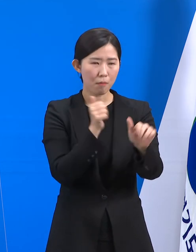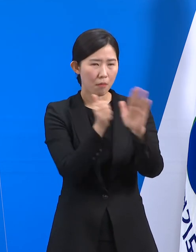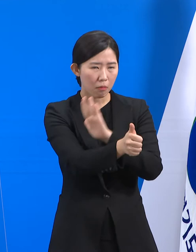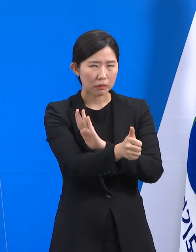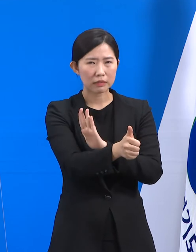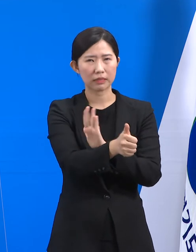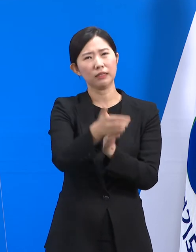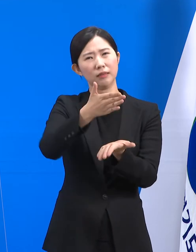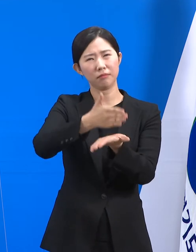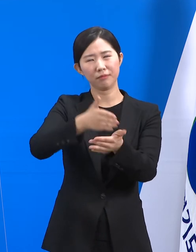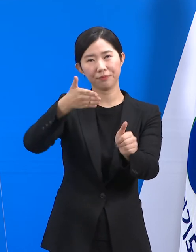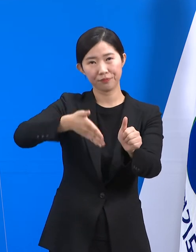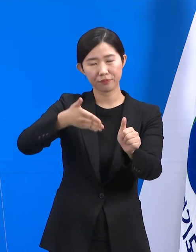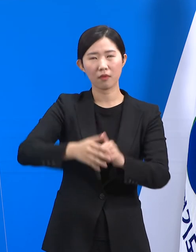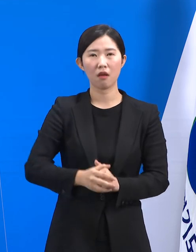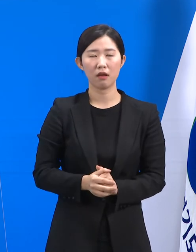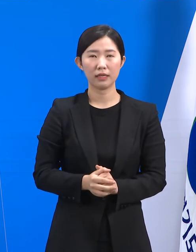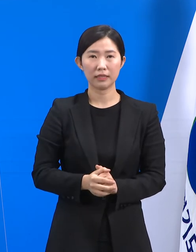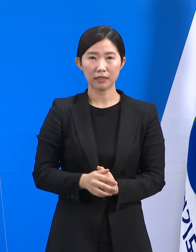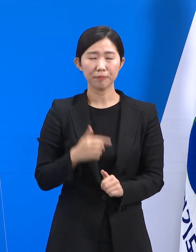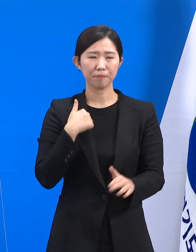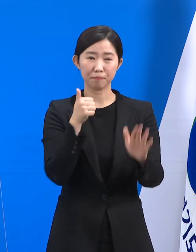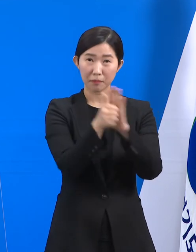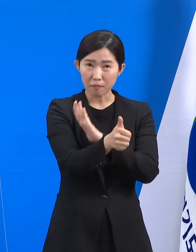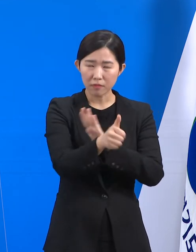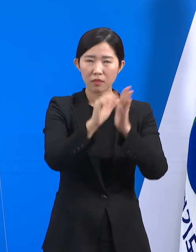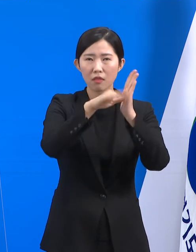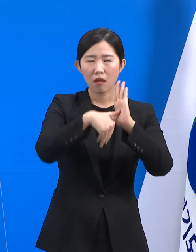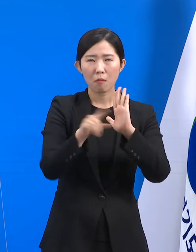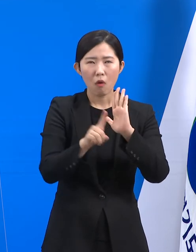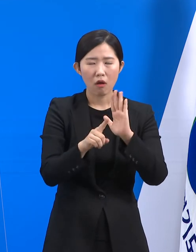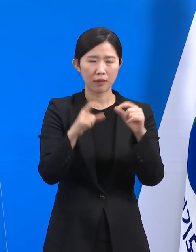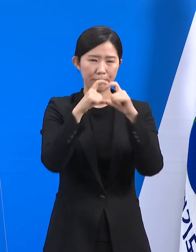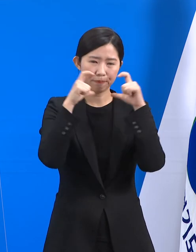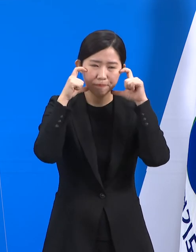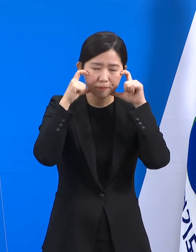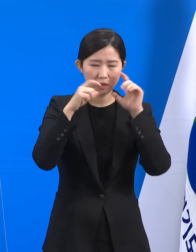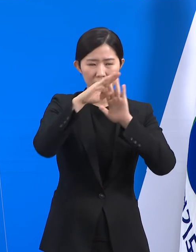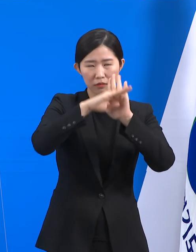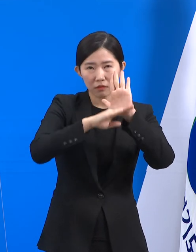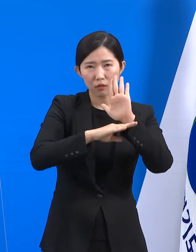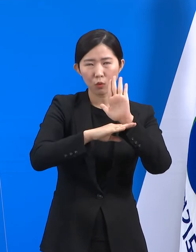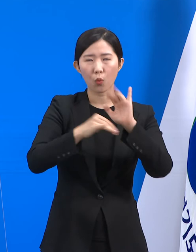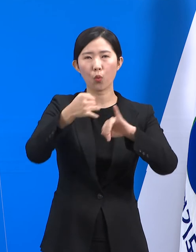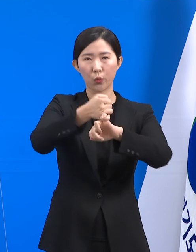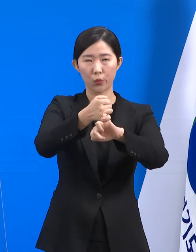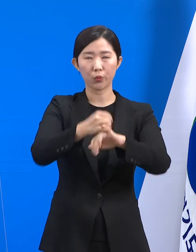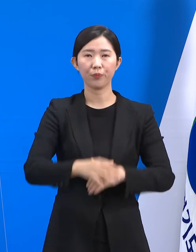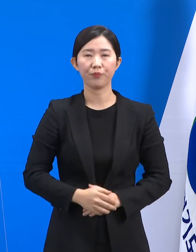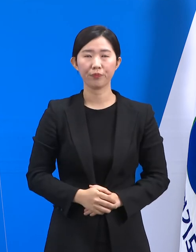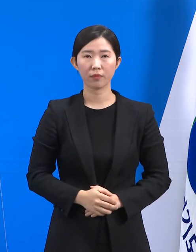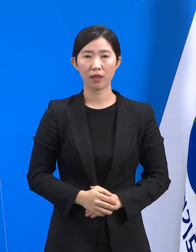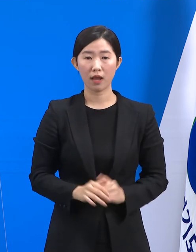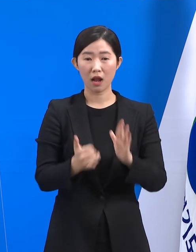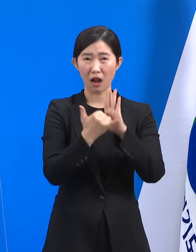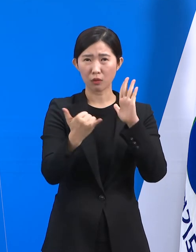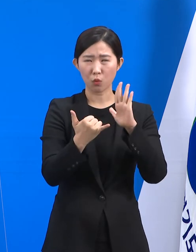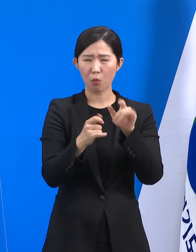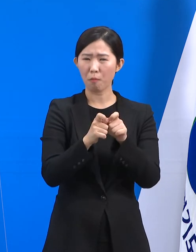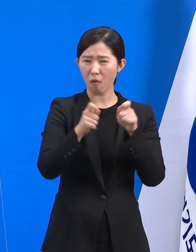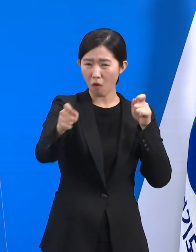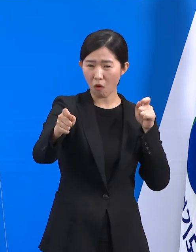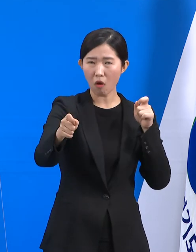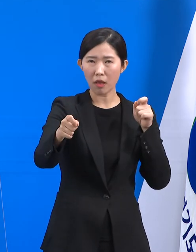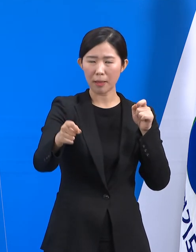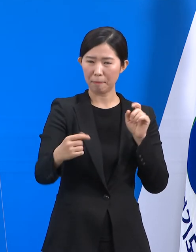불가피한 경우에라도 방역수칙을 준수해 주시길 바랍니다. 멀리 떨어져 있는 가족들과의 만남은 자제해